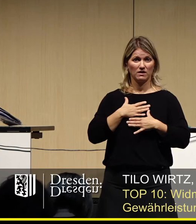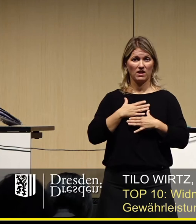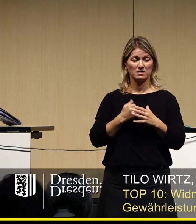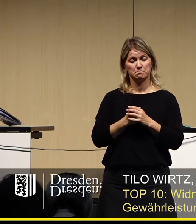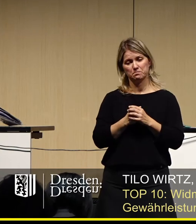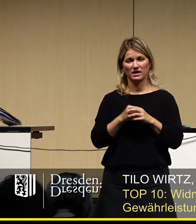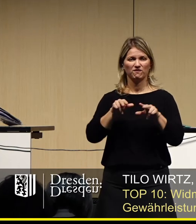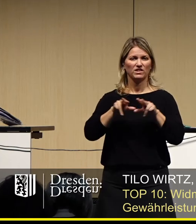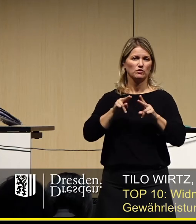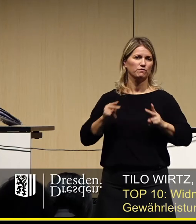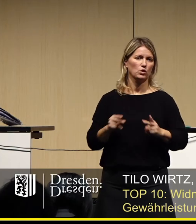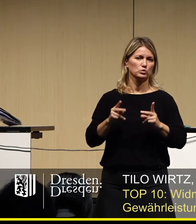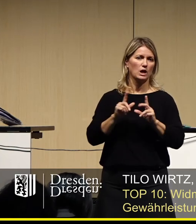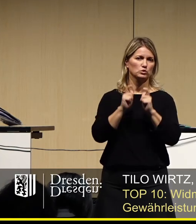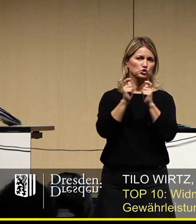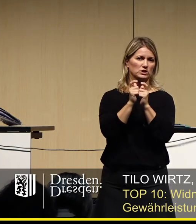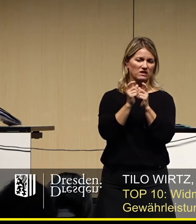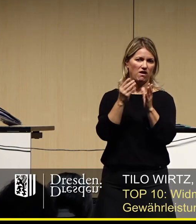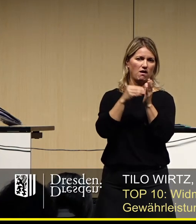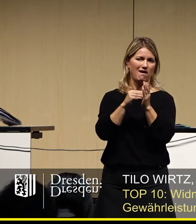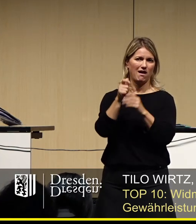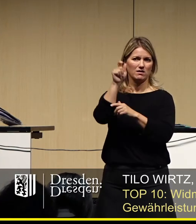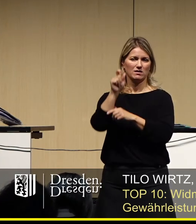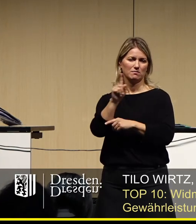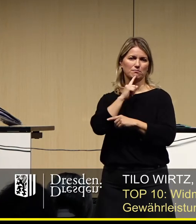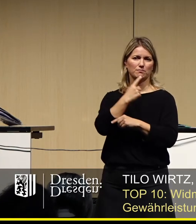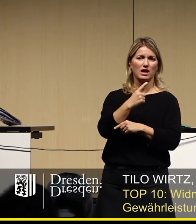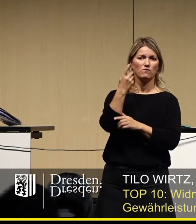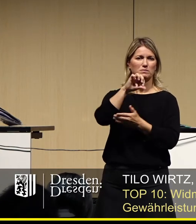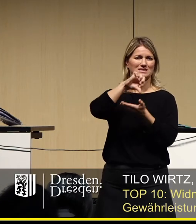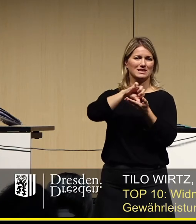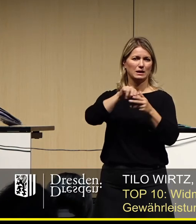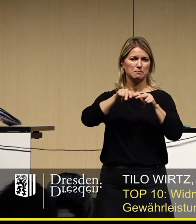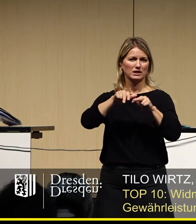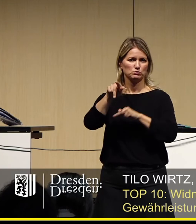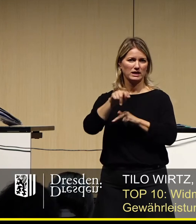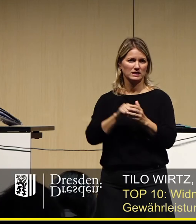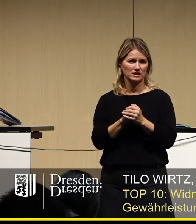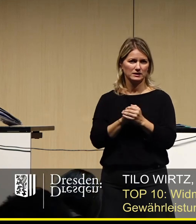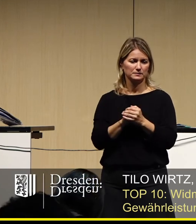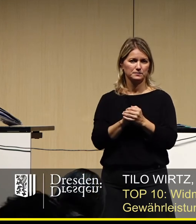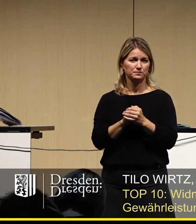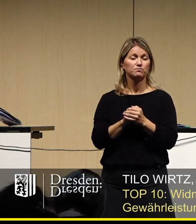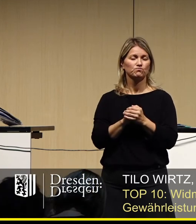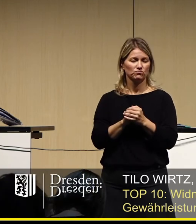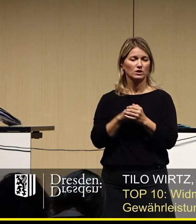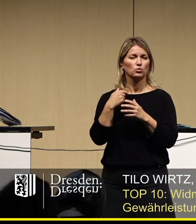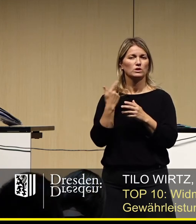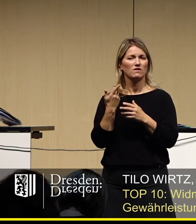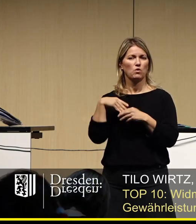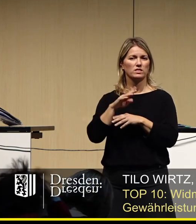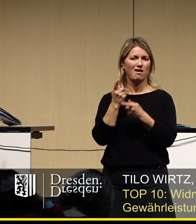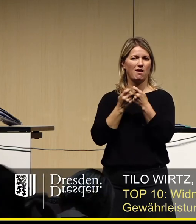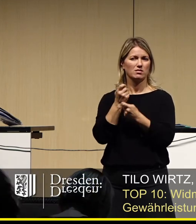Im Wirtschaftsförderungsausschuss gab es einen Auftritt des City-Managements und auch im Prinzip Vertreter der Händler,